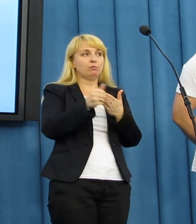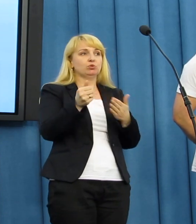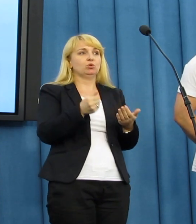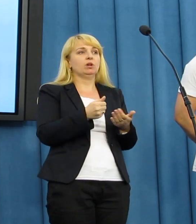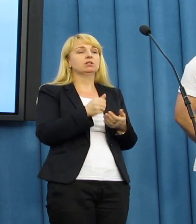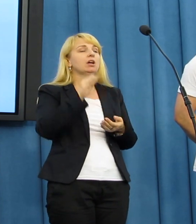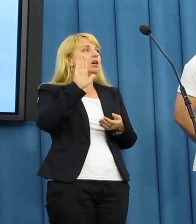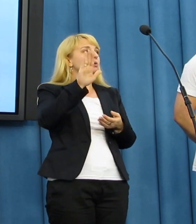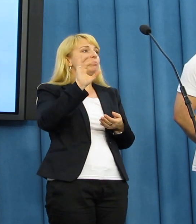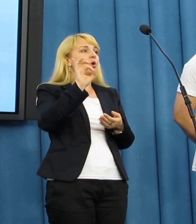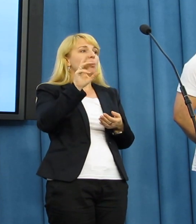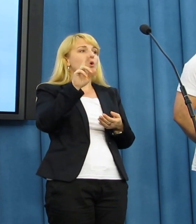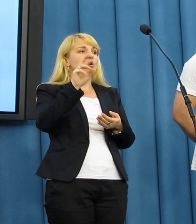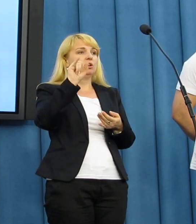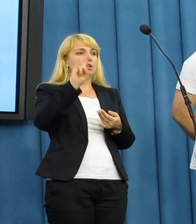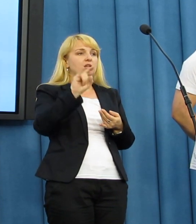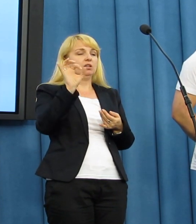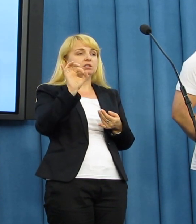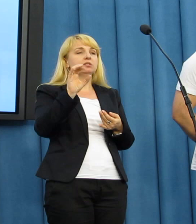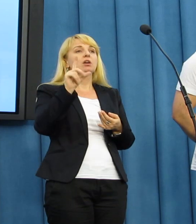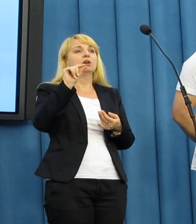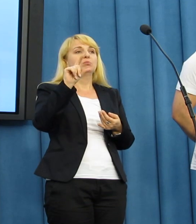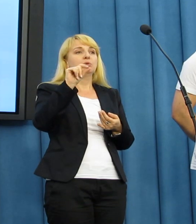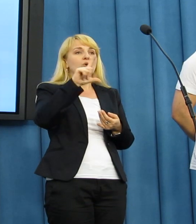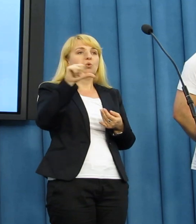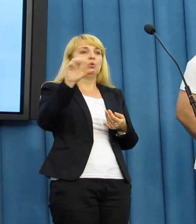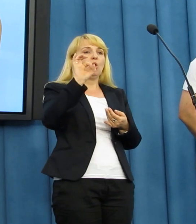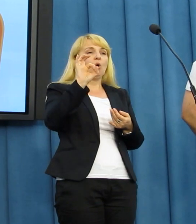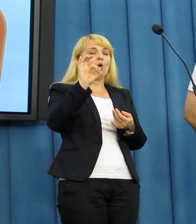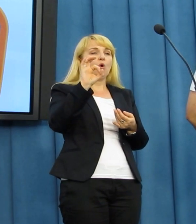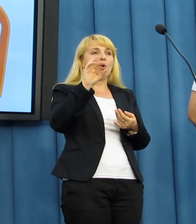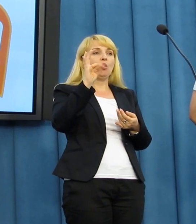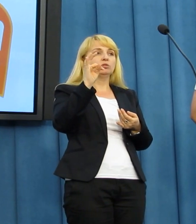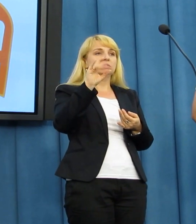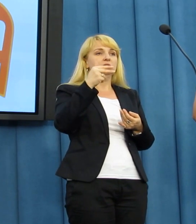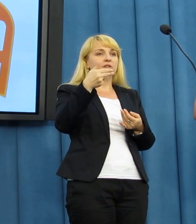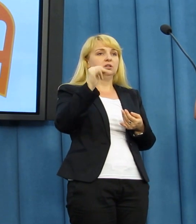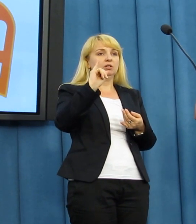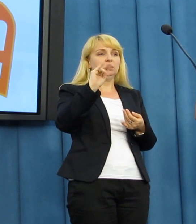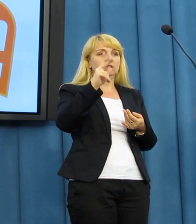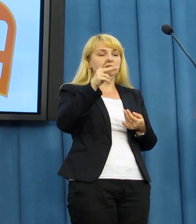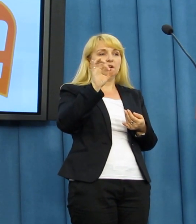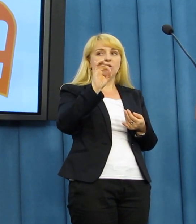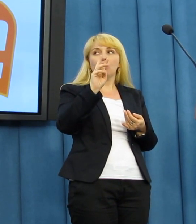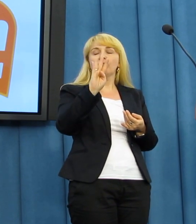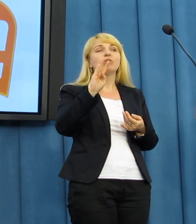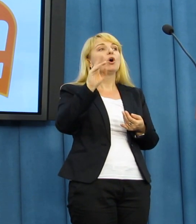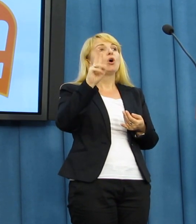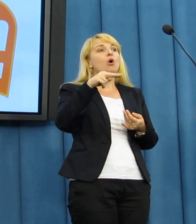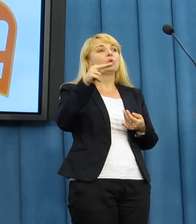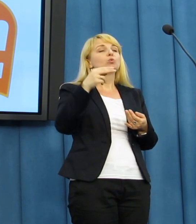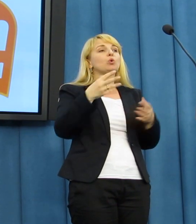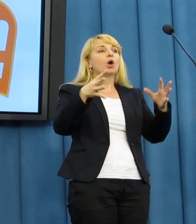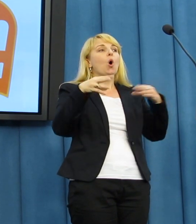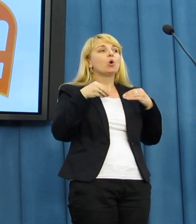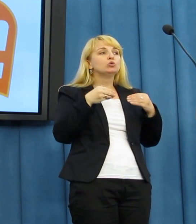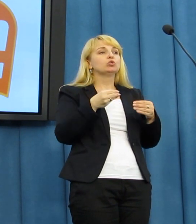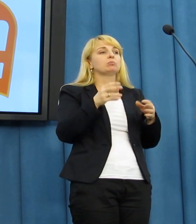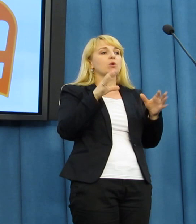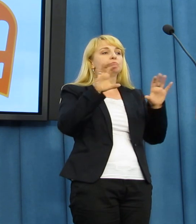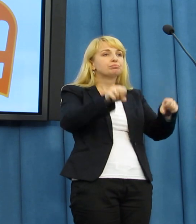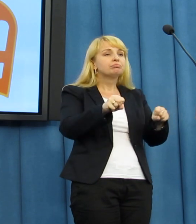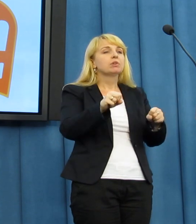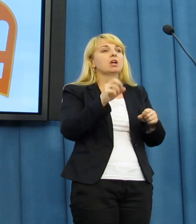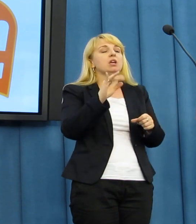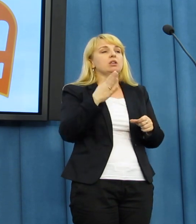Borys Chłotnikow, który został zatrzymany za pierwszy raz. Za posiadanie dostał wyrok w zawieszeniu